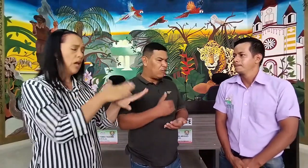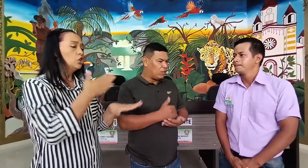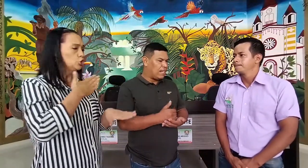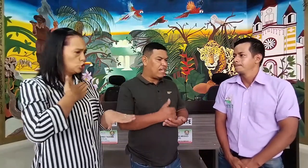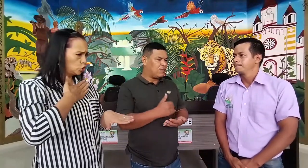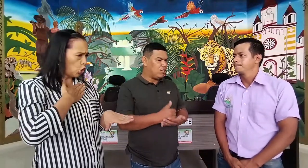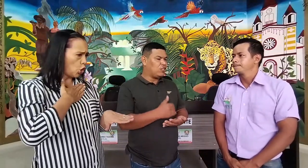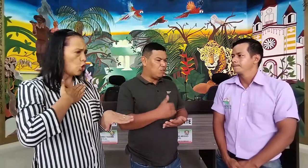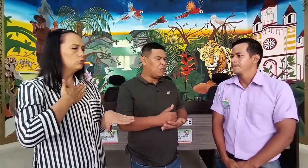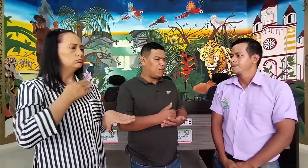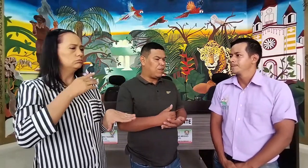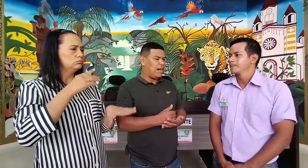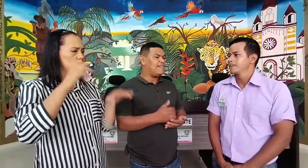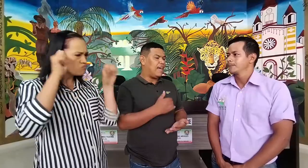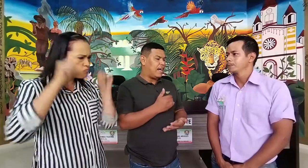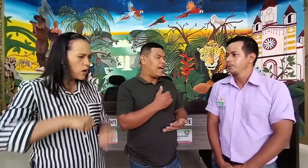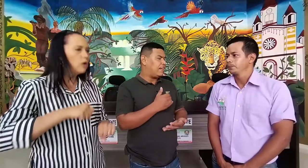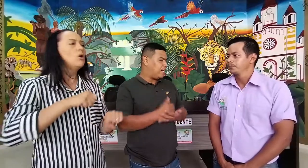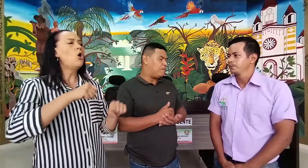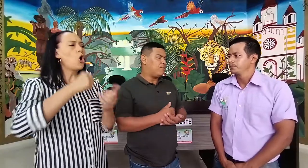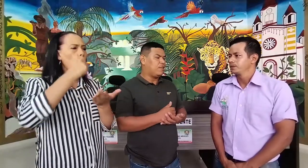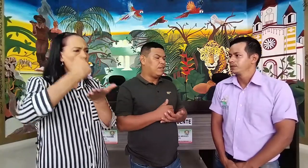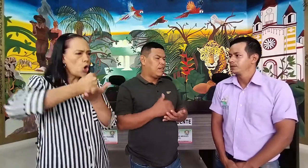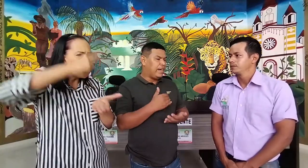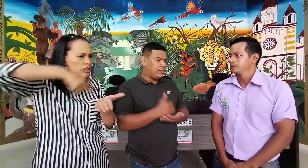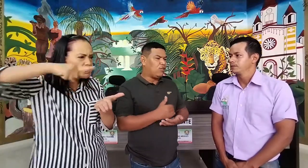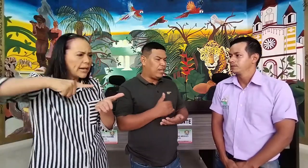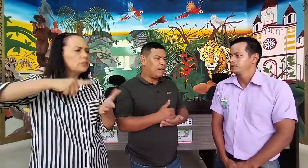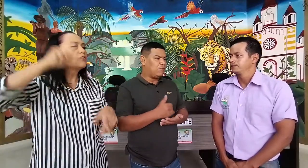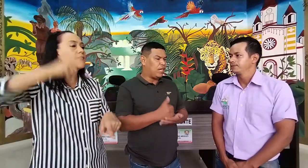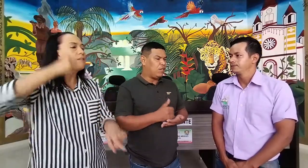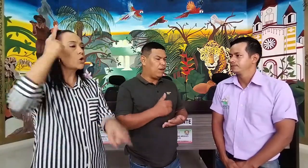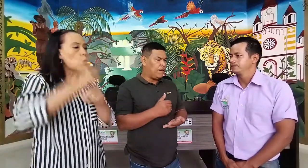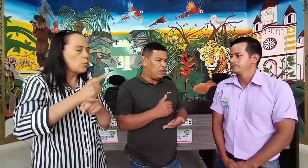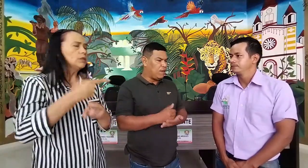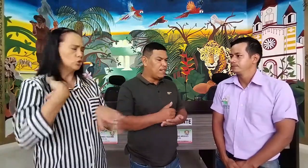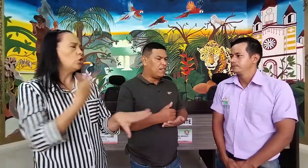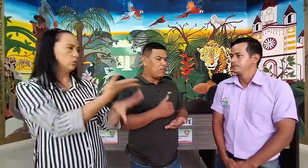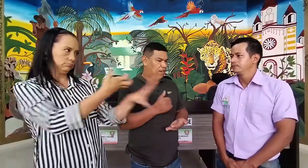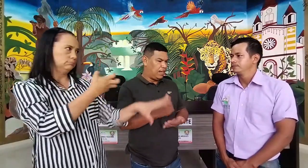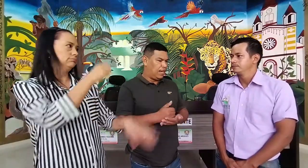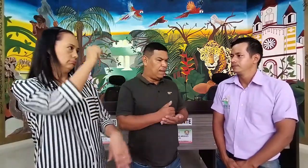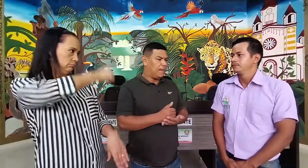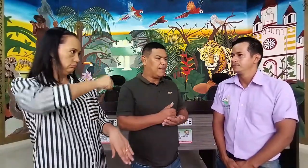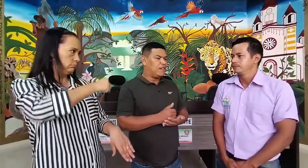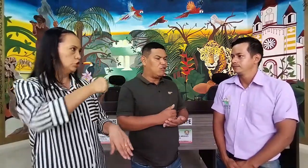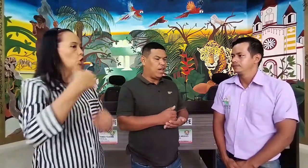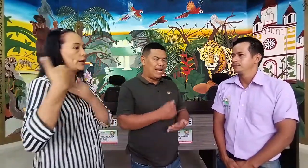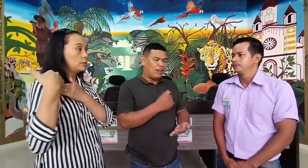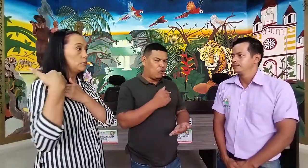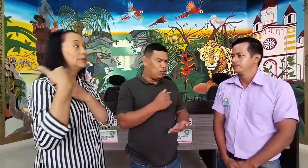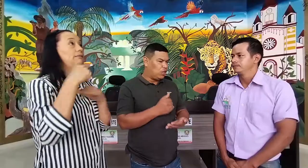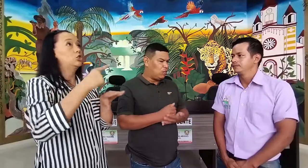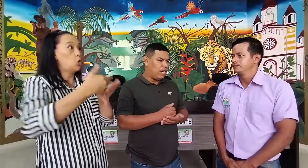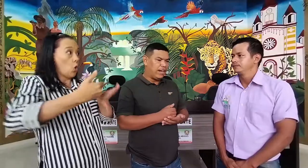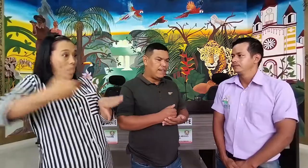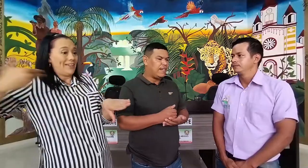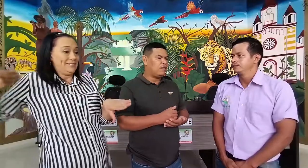contratación de estos profesionales se haga a tiempo. Eso, digamos, que es lo que he venido haciendo desde que me dice concejal y lo continuaré haciendo,